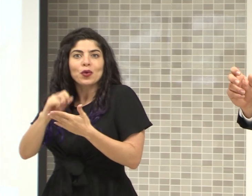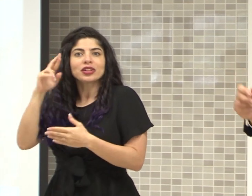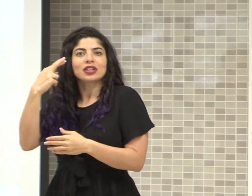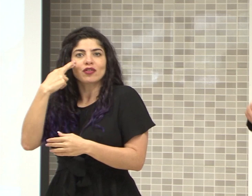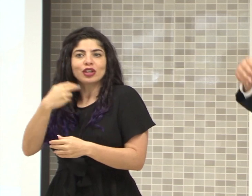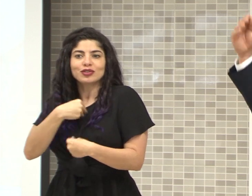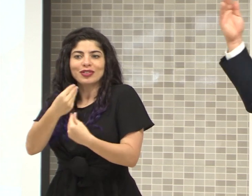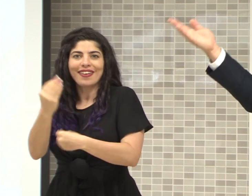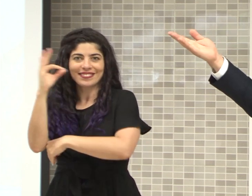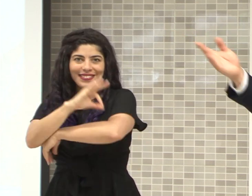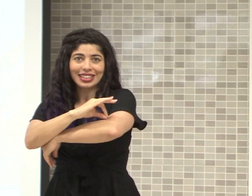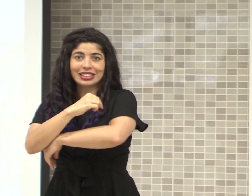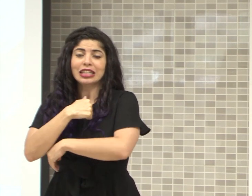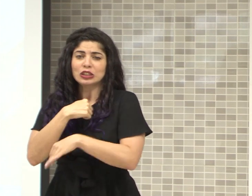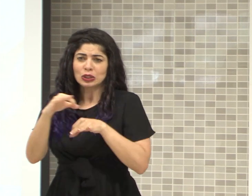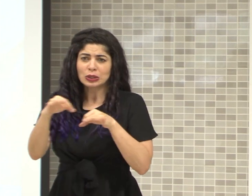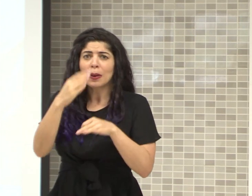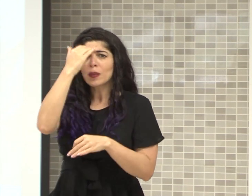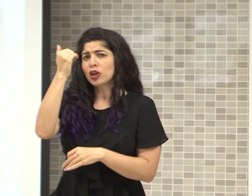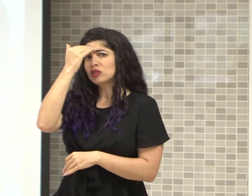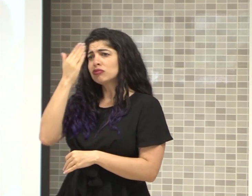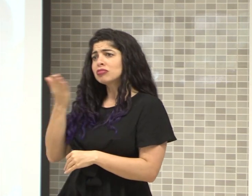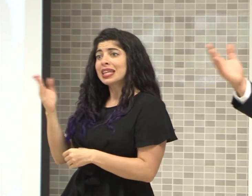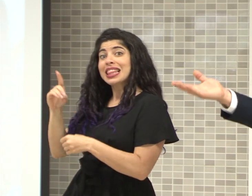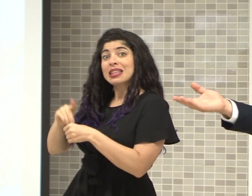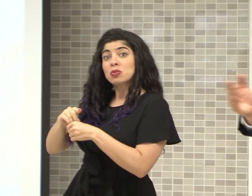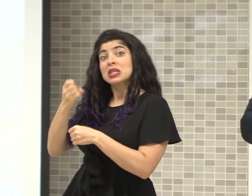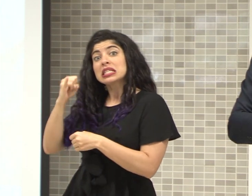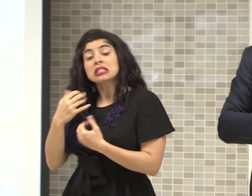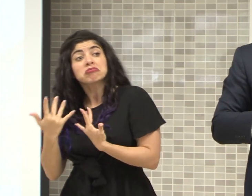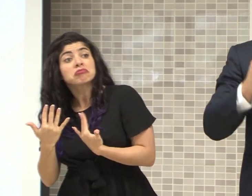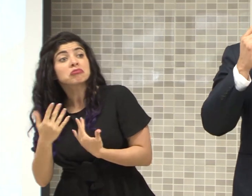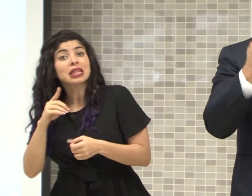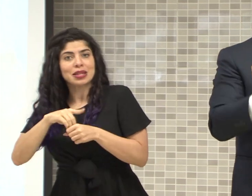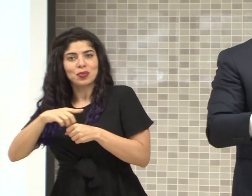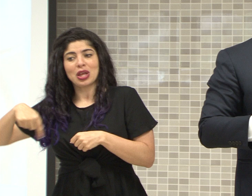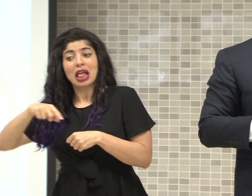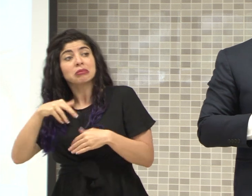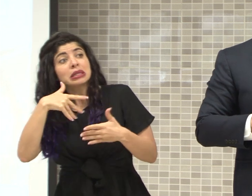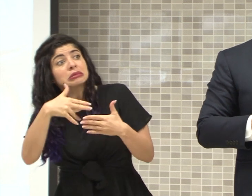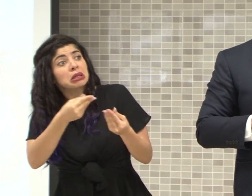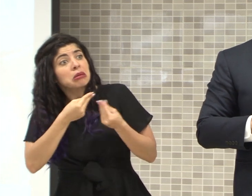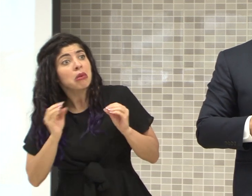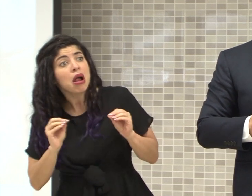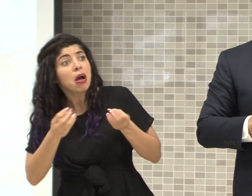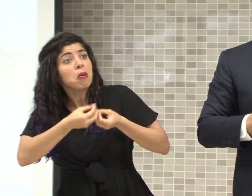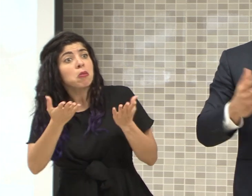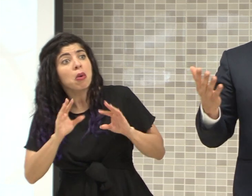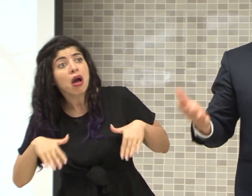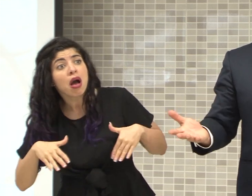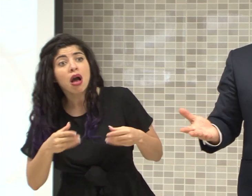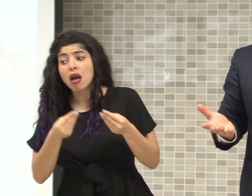tener ese espacio, porque yo sé que las señoras, y señores diputados, si los expedientes, no están presentados, y si no están publicados, y asignados a